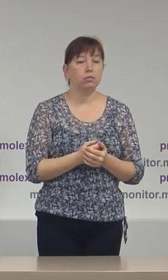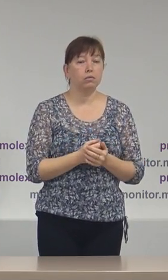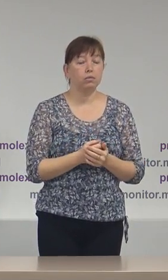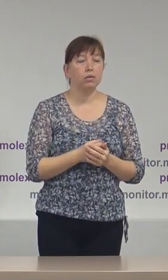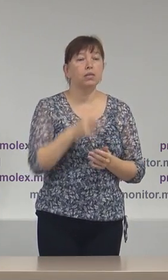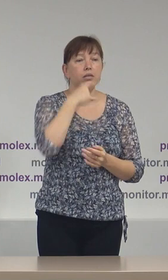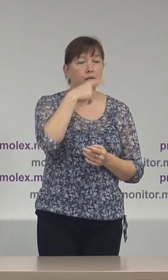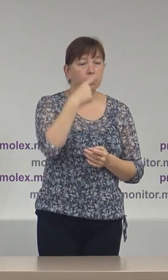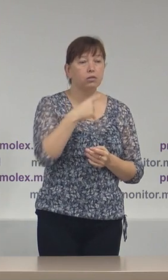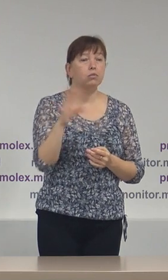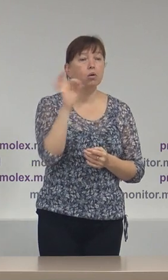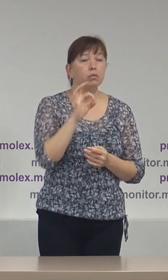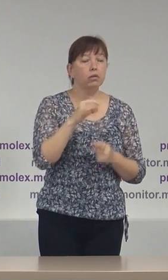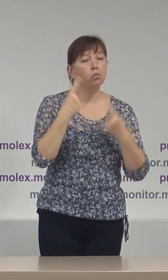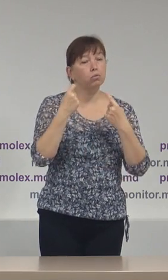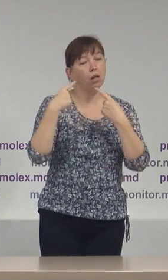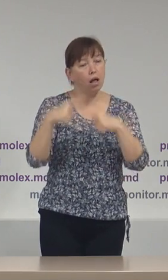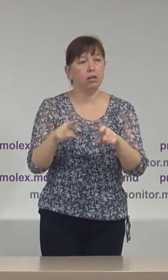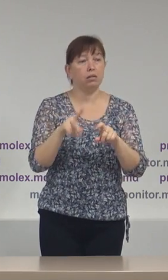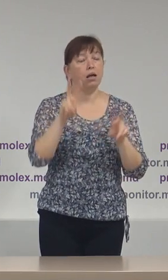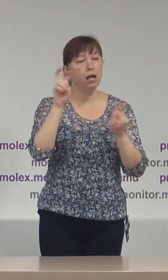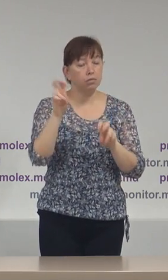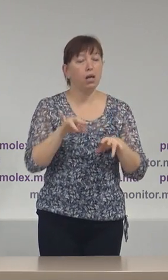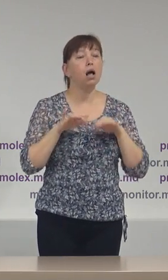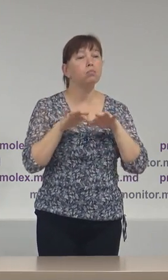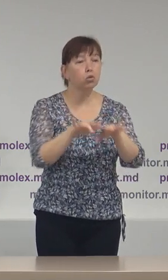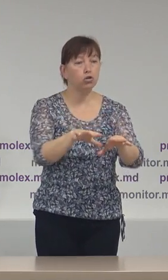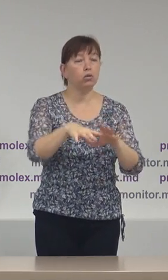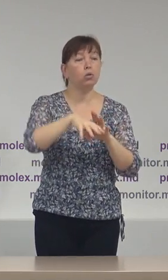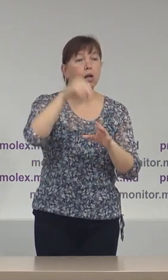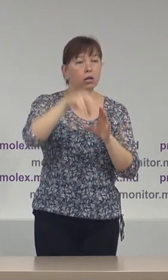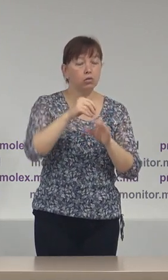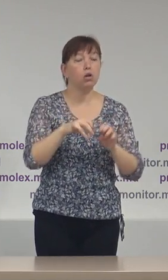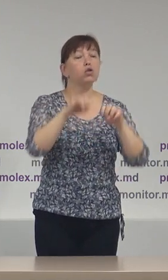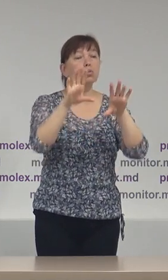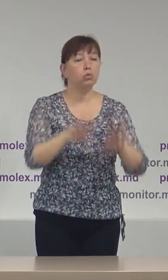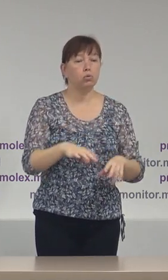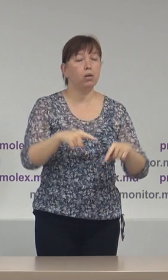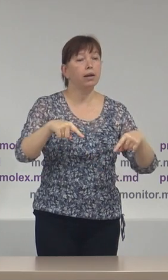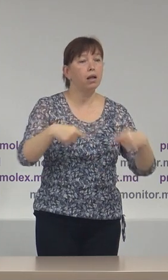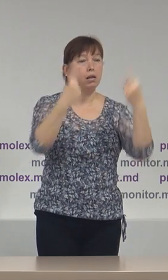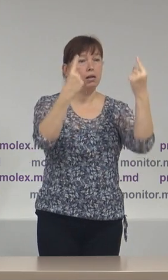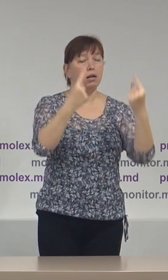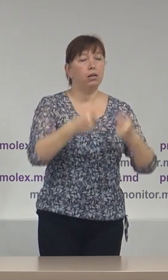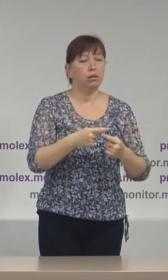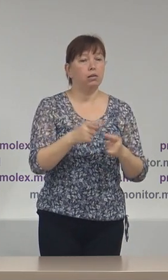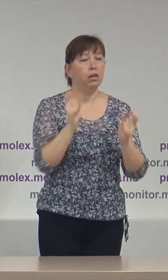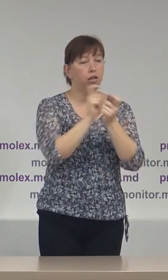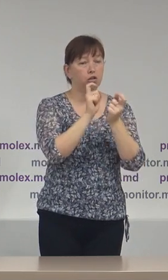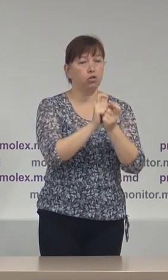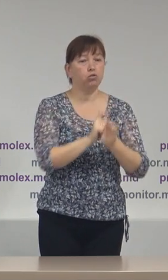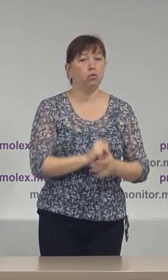menționăm și despre un alt aspect al procesului electoral, soluționarea litigilor. Aici